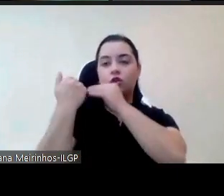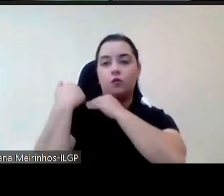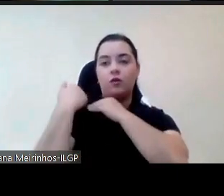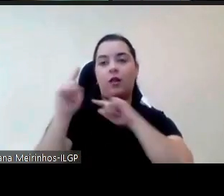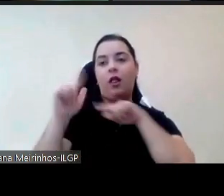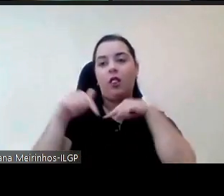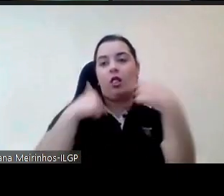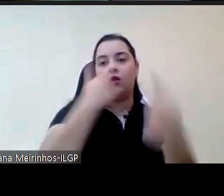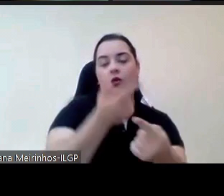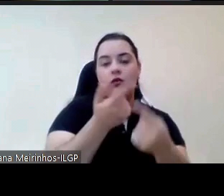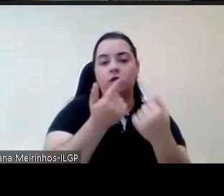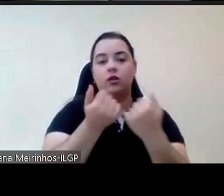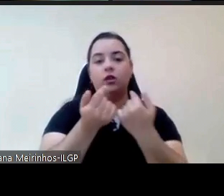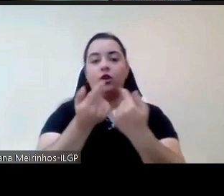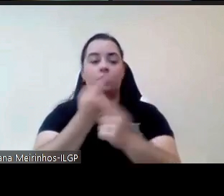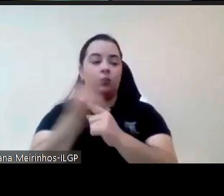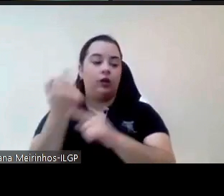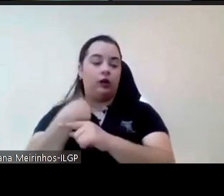Nacional da